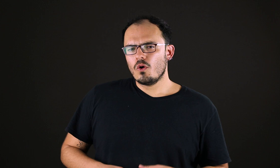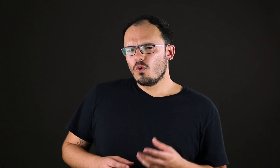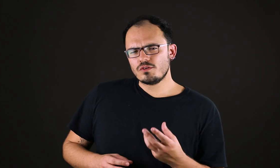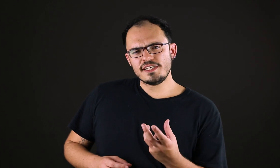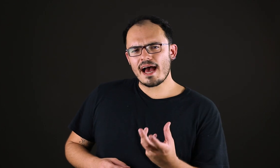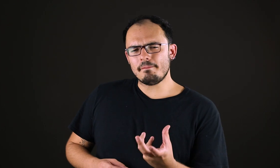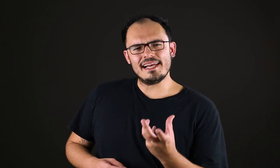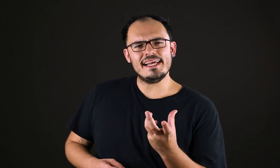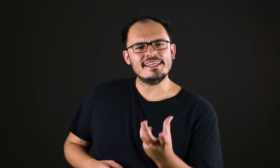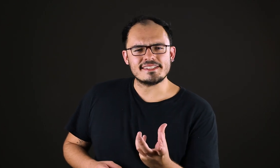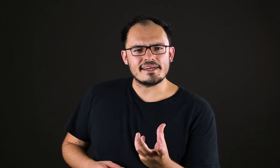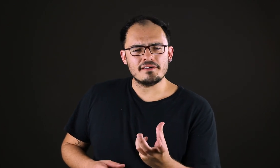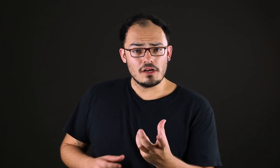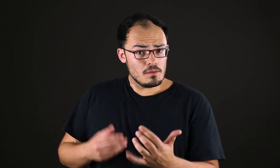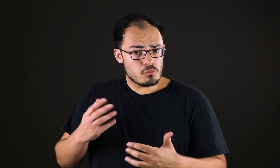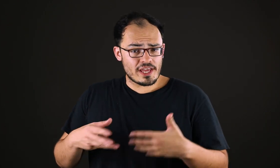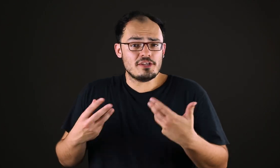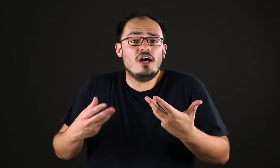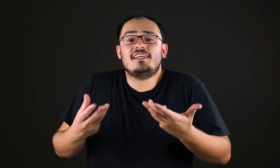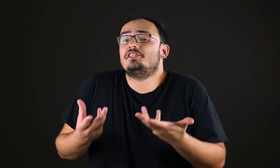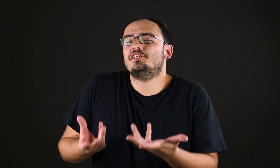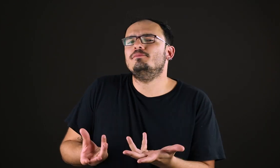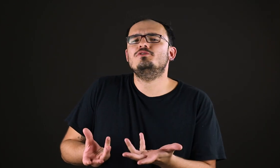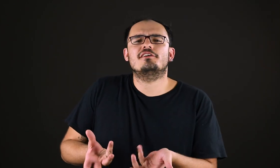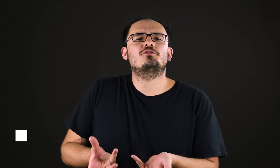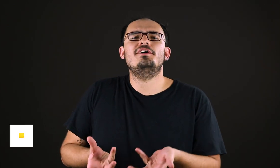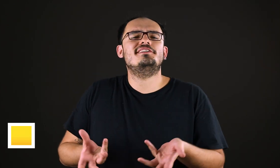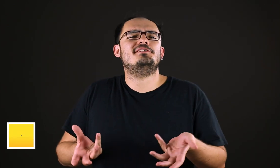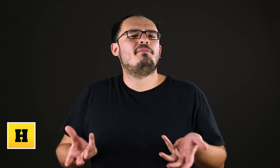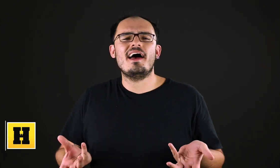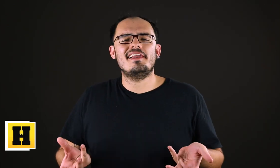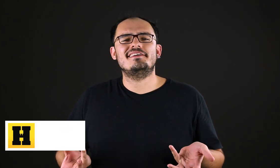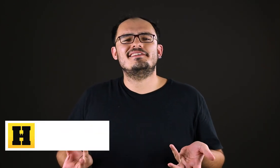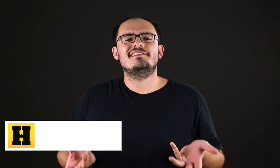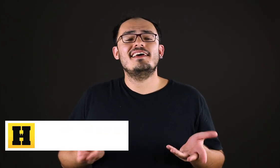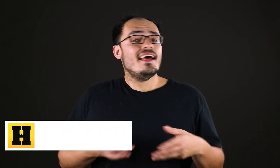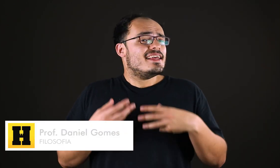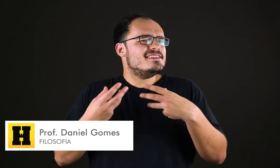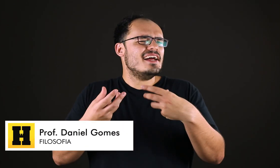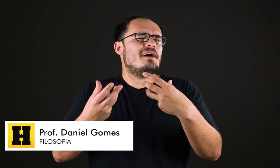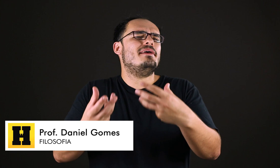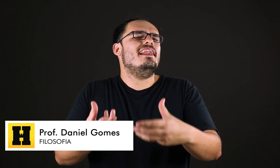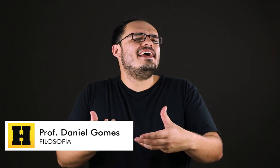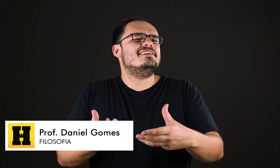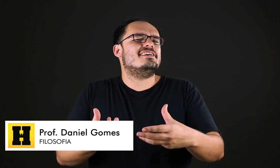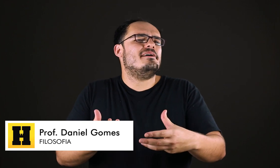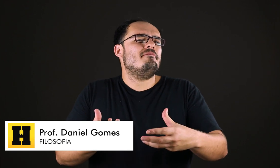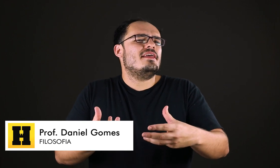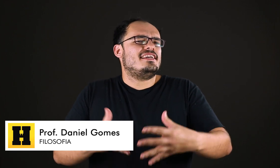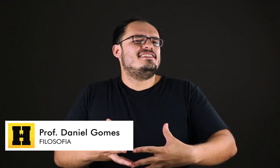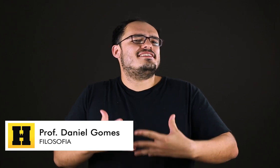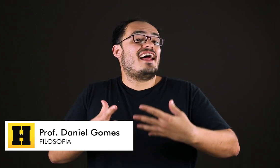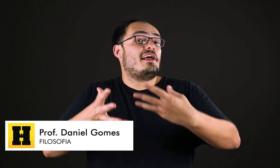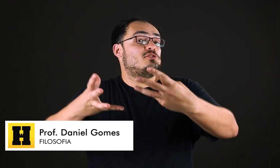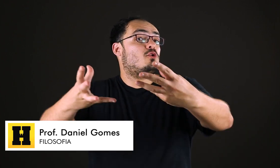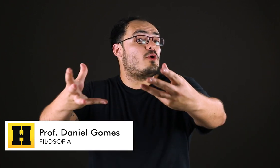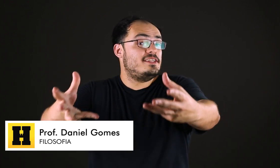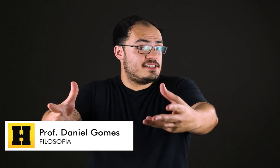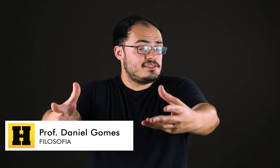O que é a beleza? Por que nós achamos as coisas belas? Será que a beleza está nas coisas?